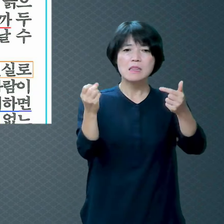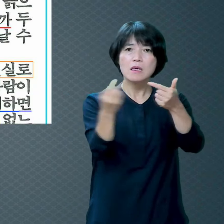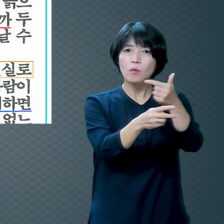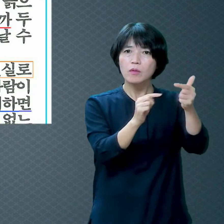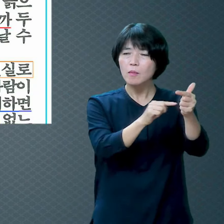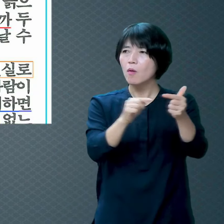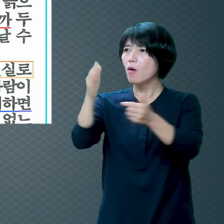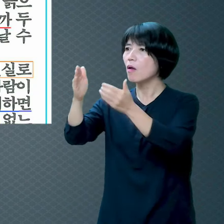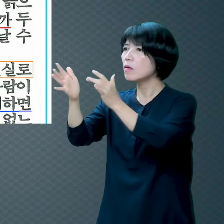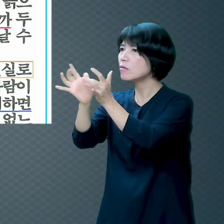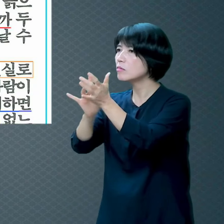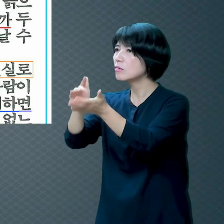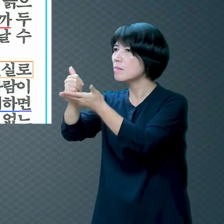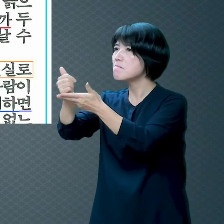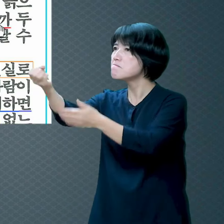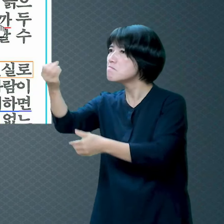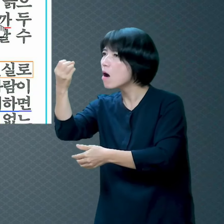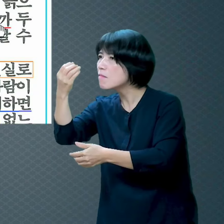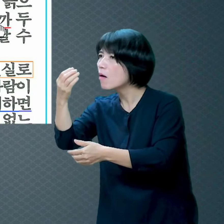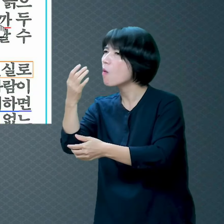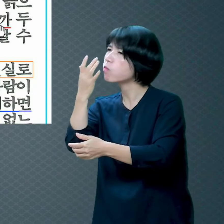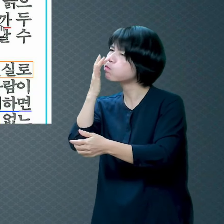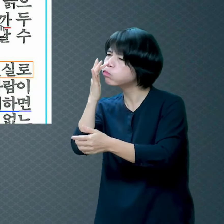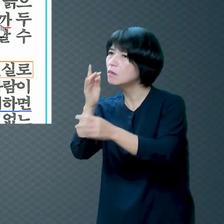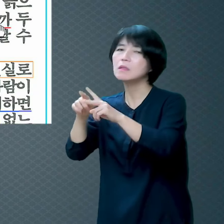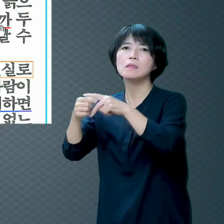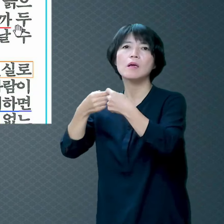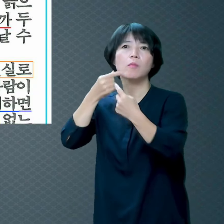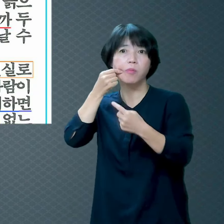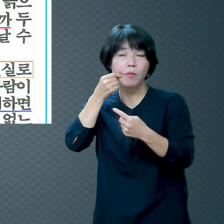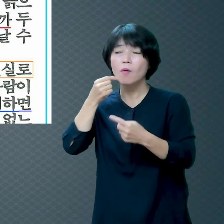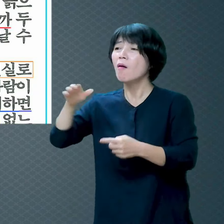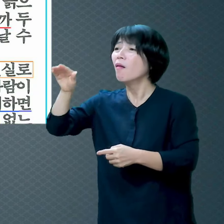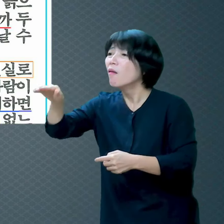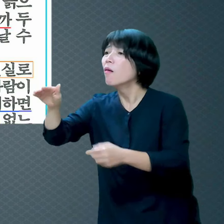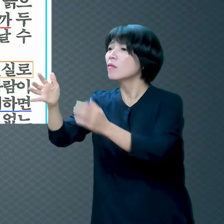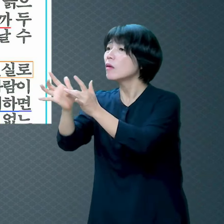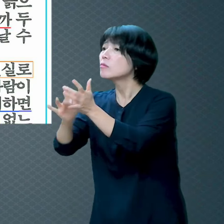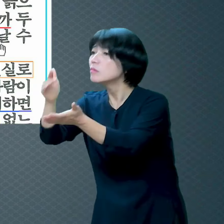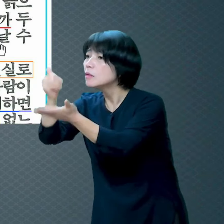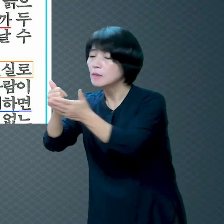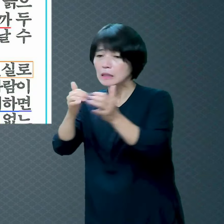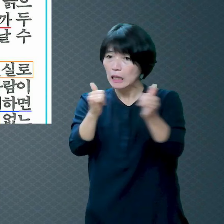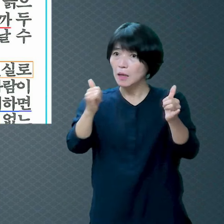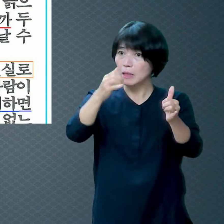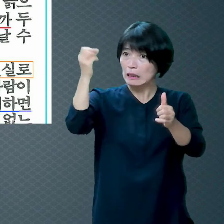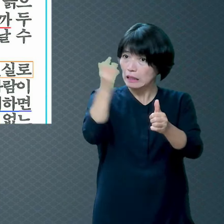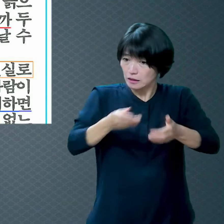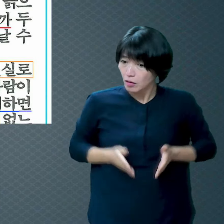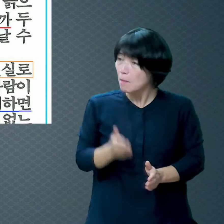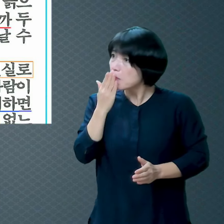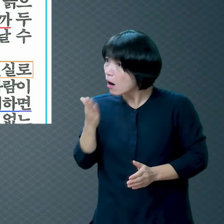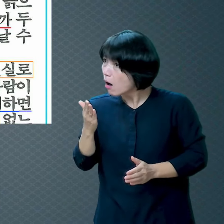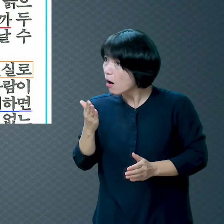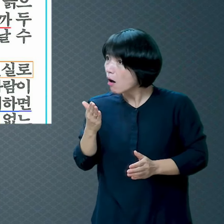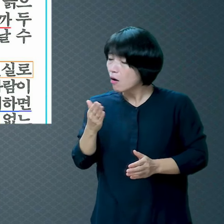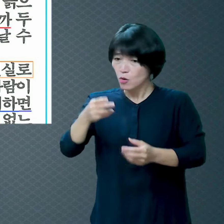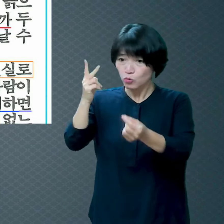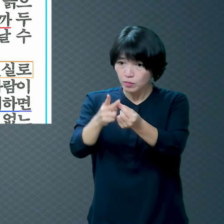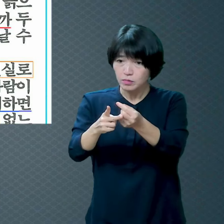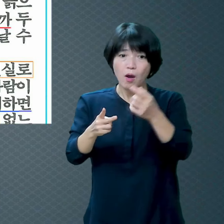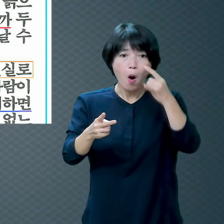늙으면 어떻게 날 수 있삼나이까 두 번째 모태에 들어갔다가 날 수 있삼나이까